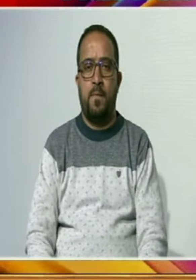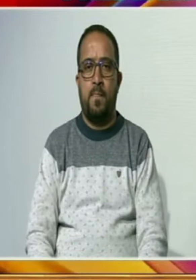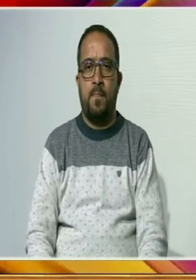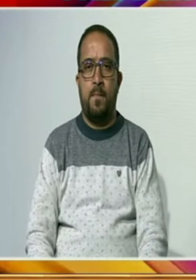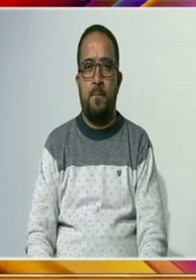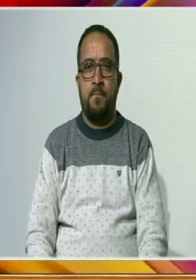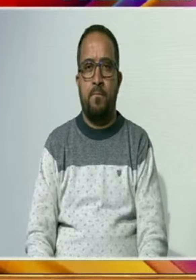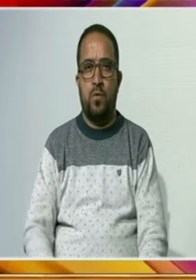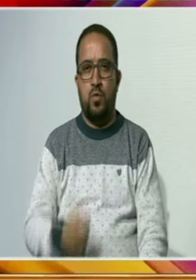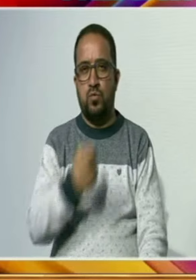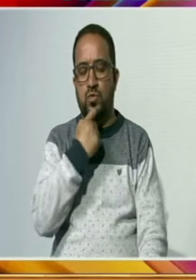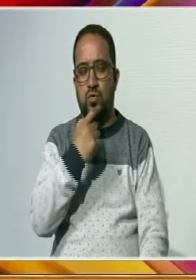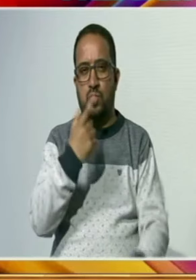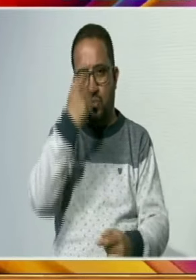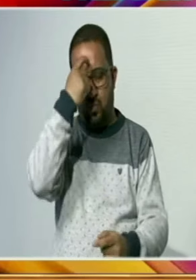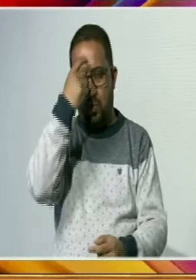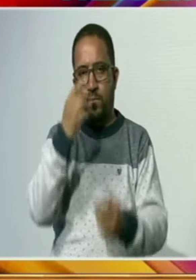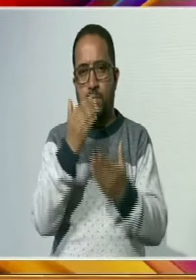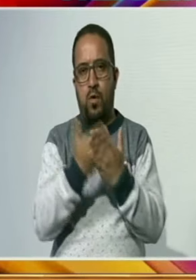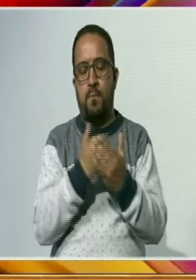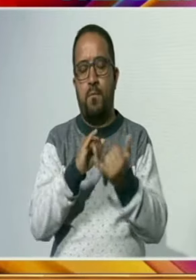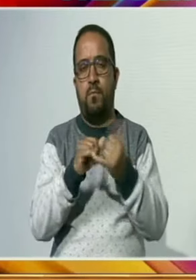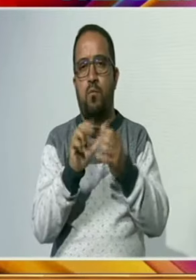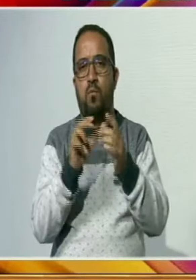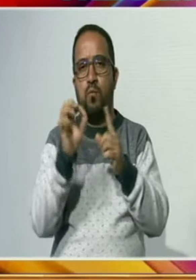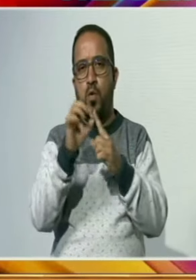کسی بھی طرح کا حادثہ پیشن آئے